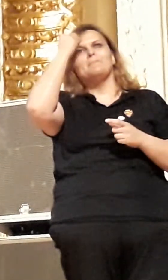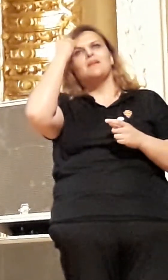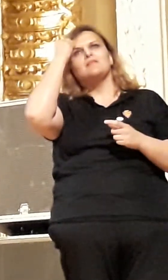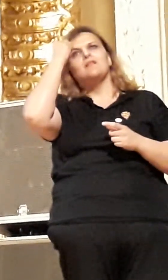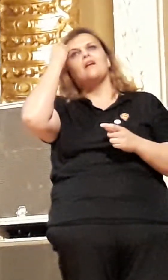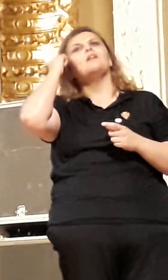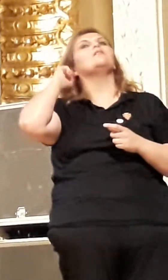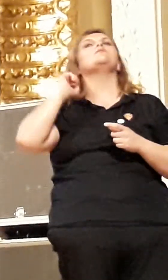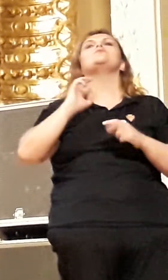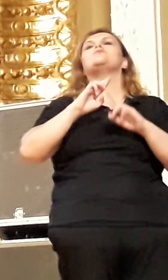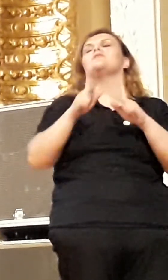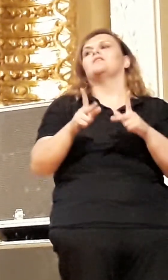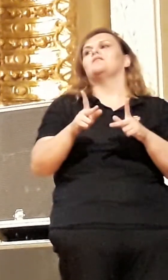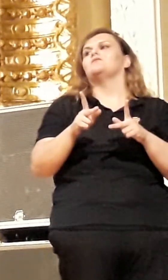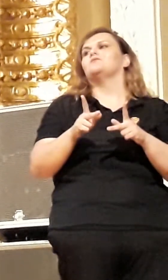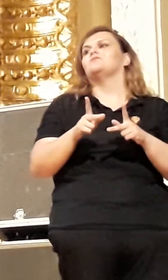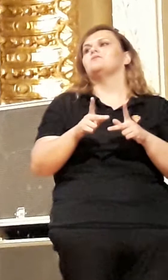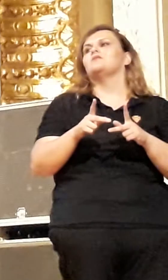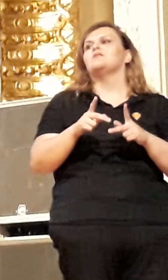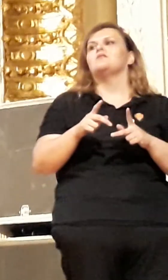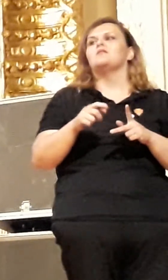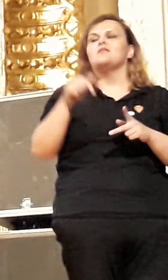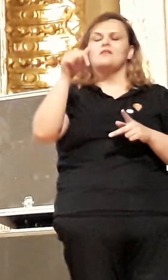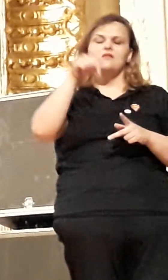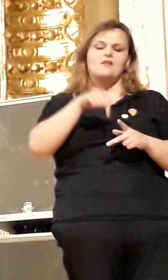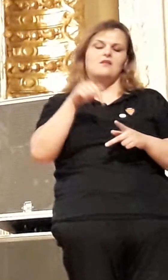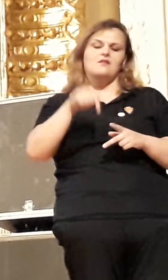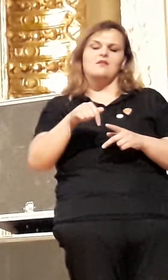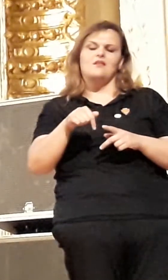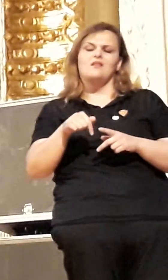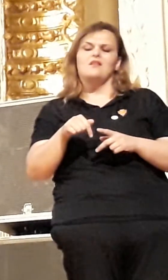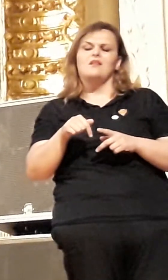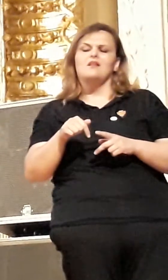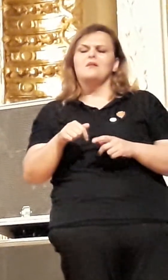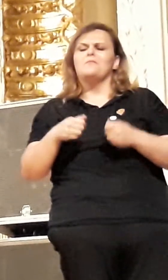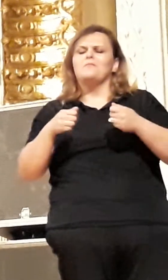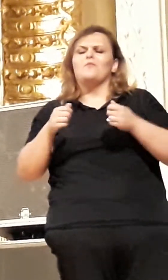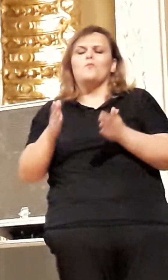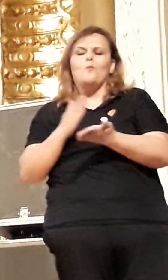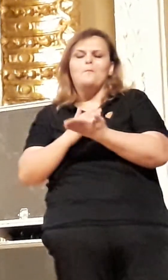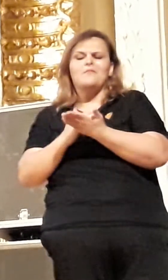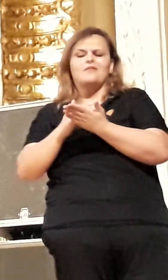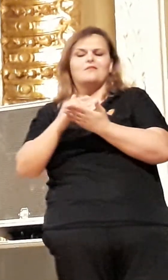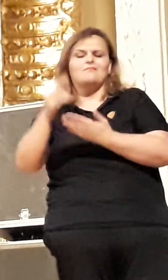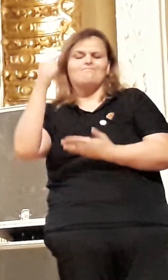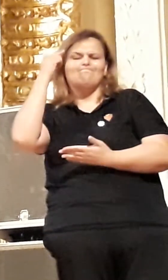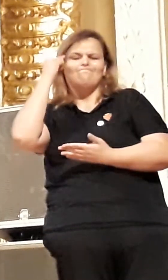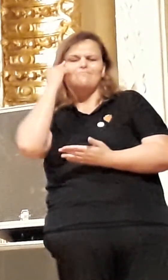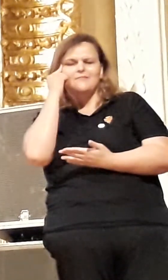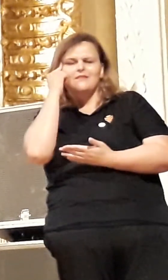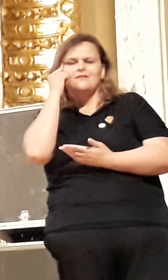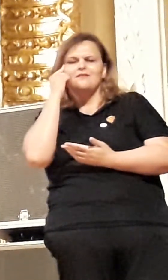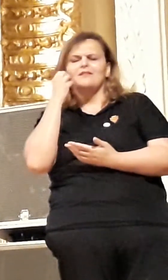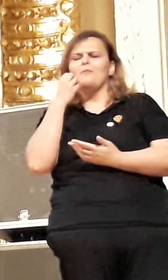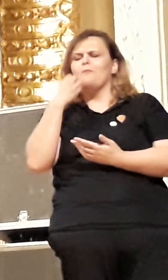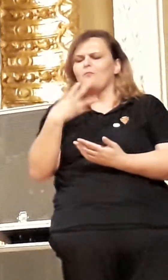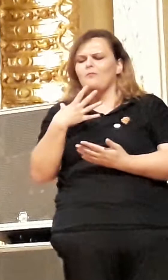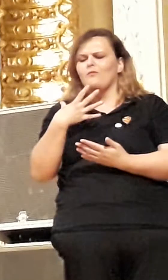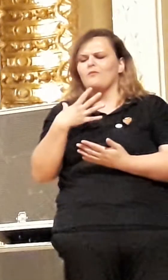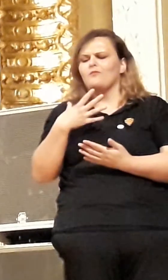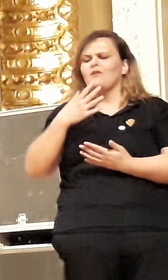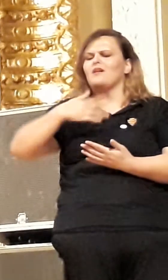que está presente na iniciativa privada, para que as ideias boas aflorem e que atendam a necessidade